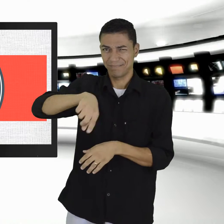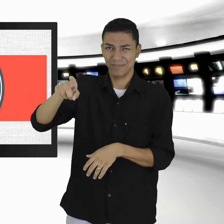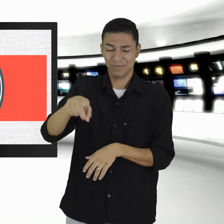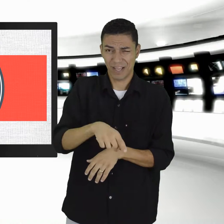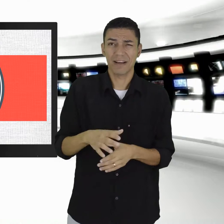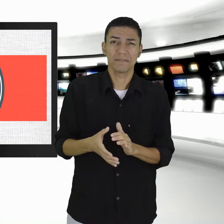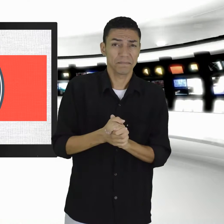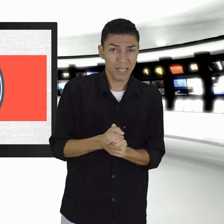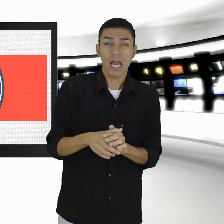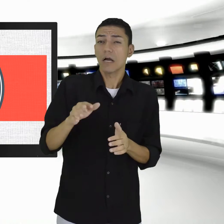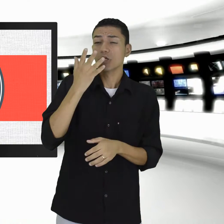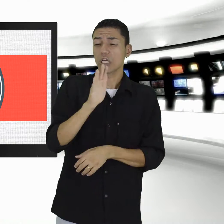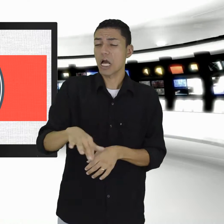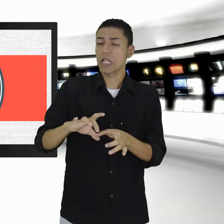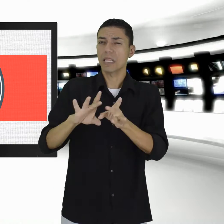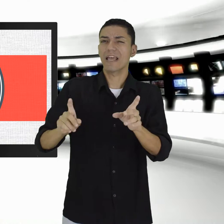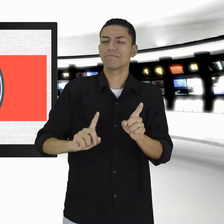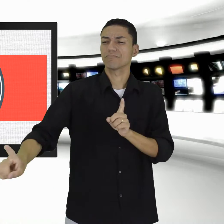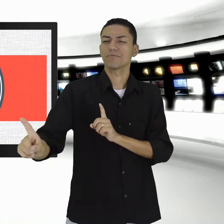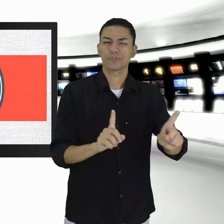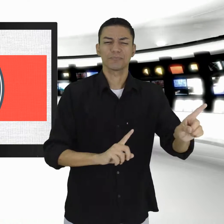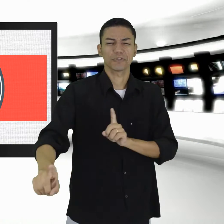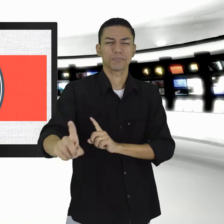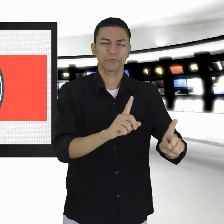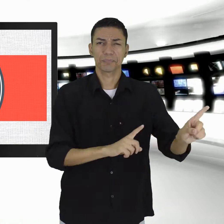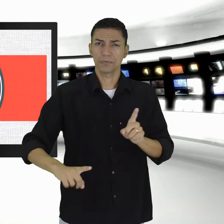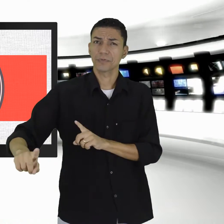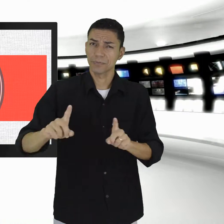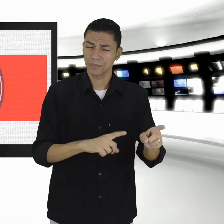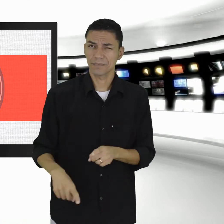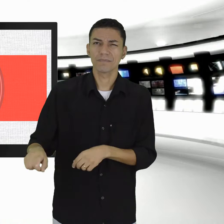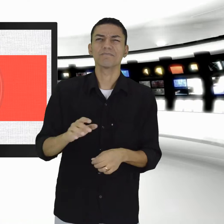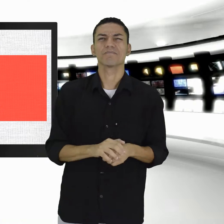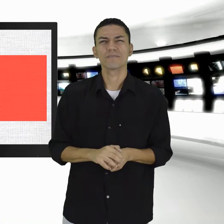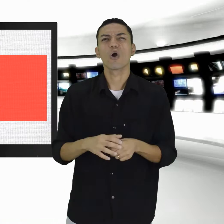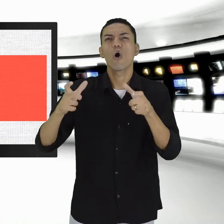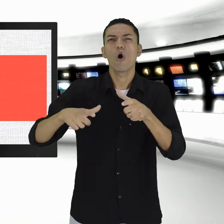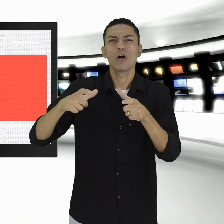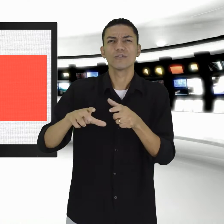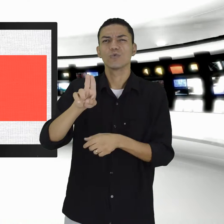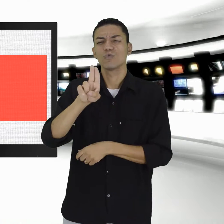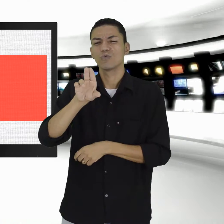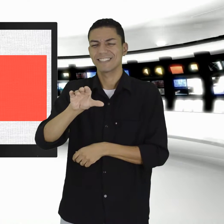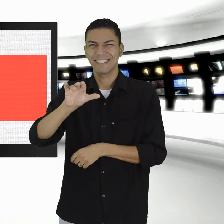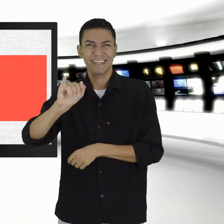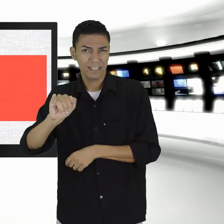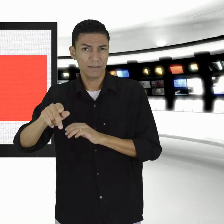Shopping Anália Franco, Zona Leste, às 10h15. Os ingressos custam R$ 20,50 por